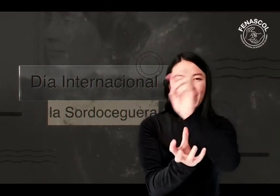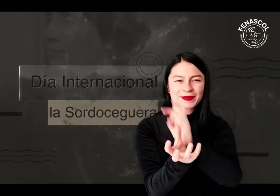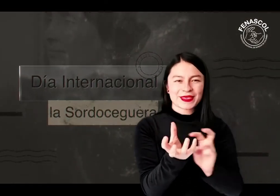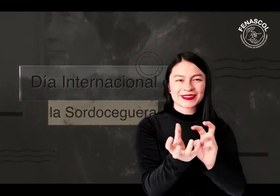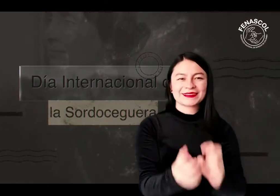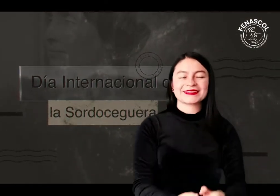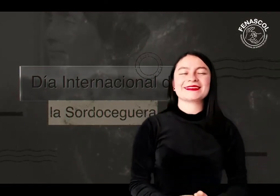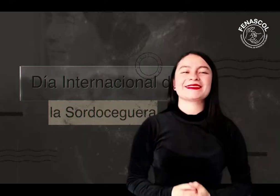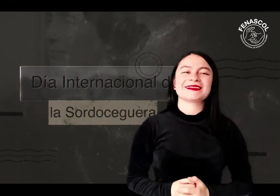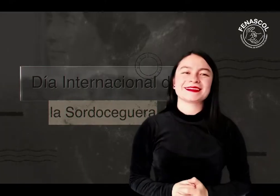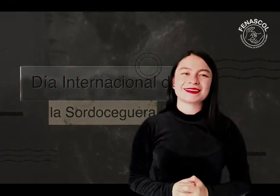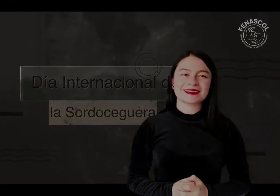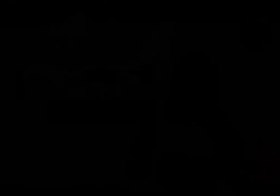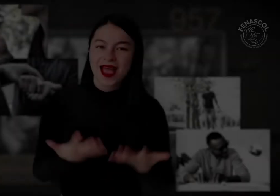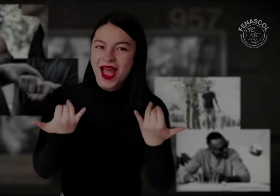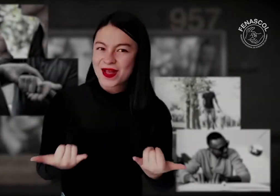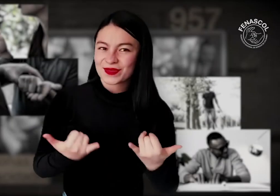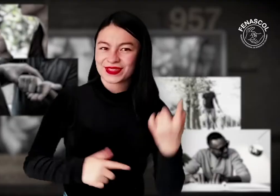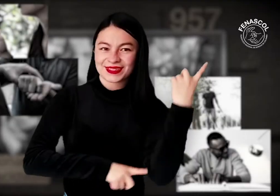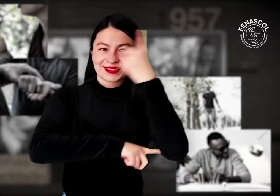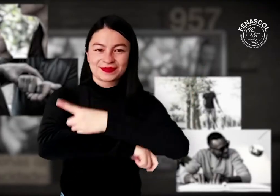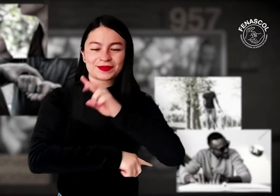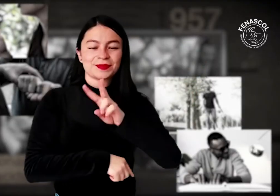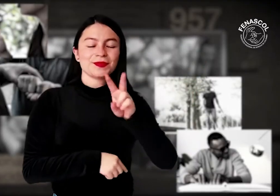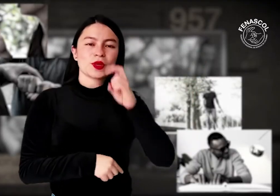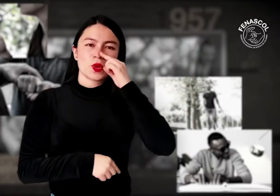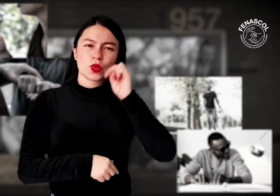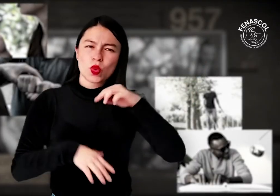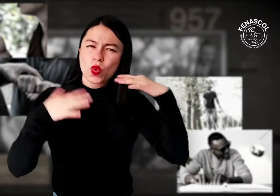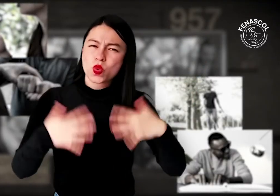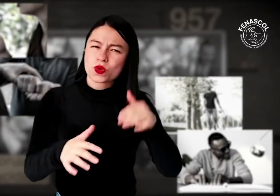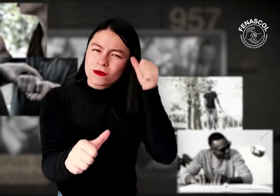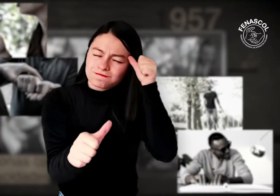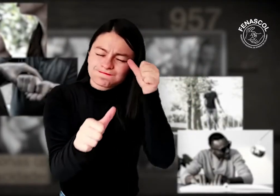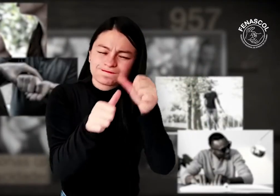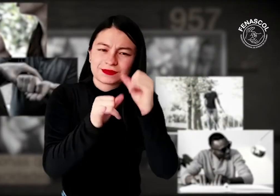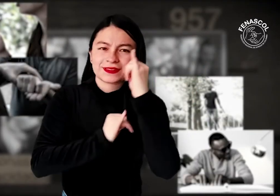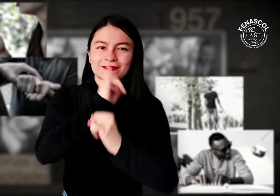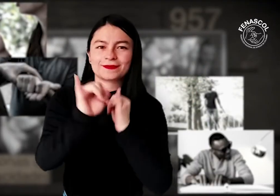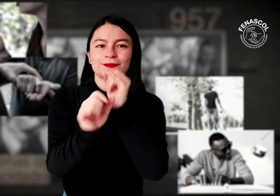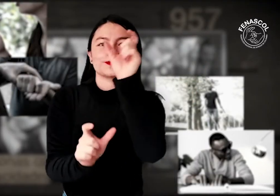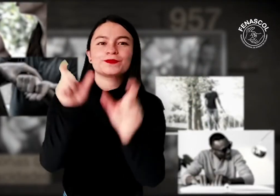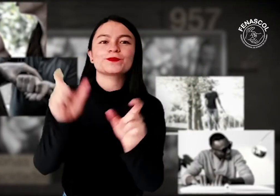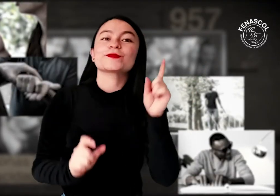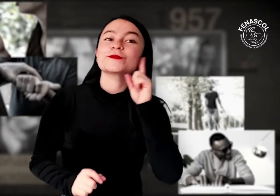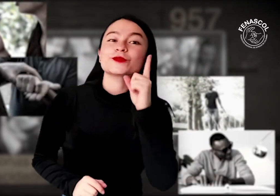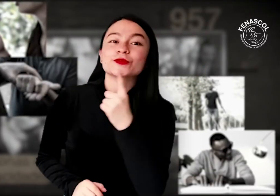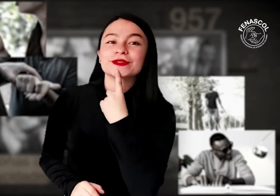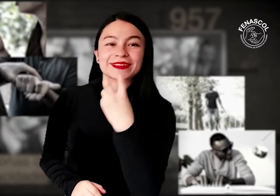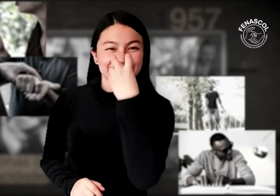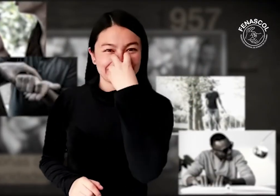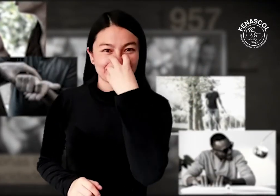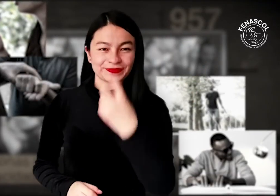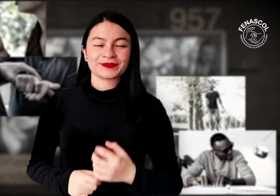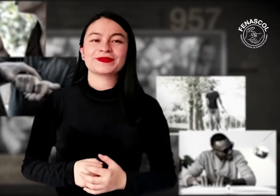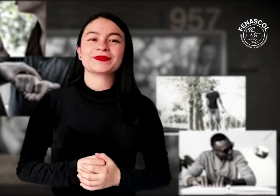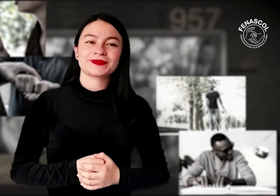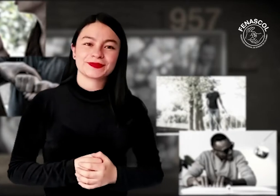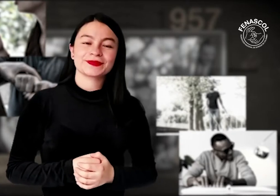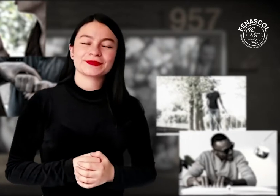viajes por todo el mundo. El propósito de esta conmemoración, 27 de junio, es